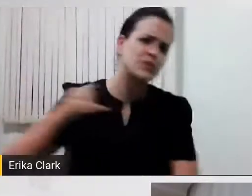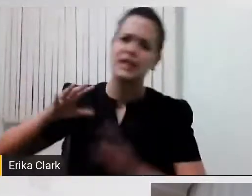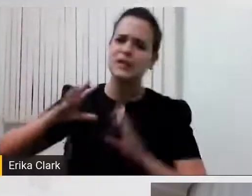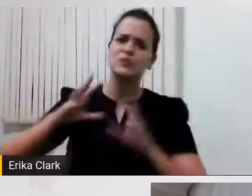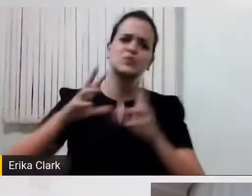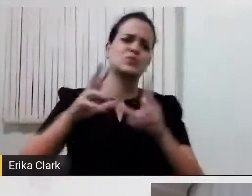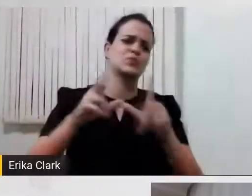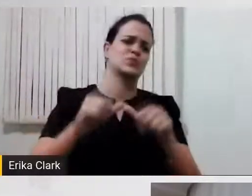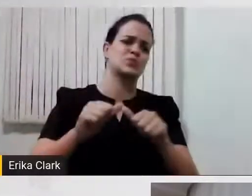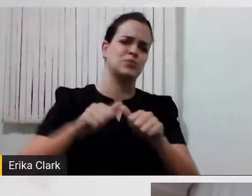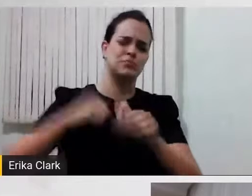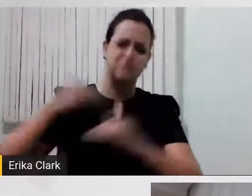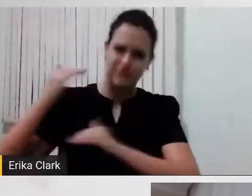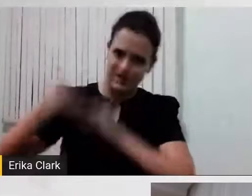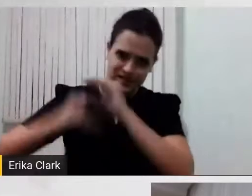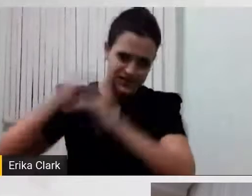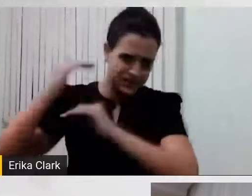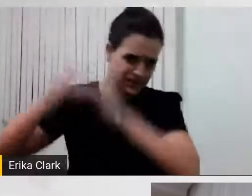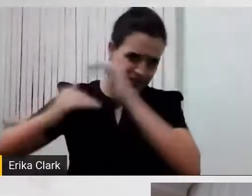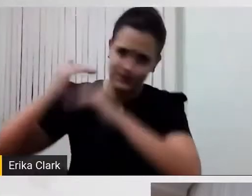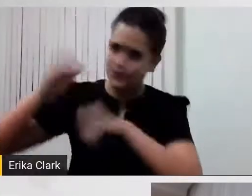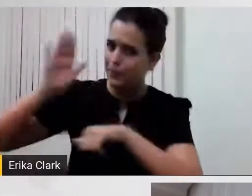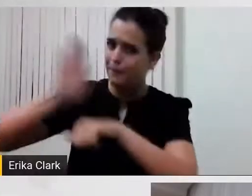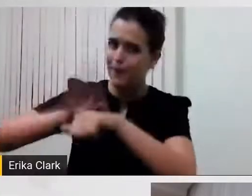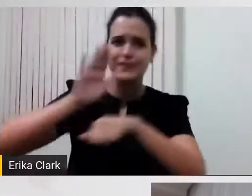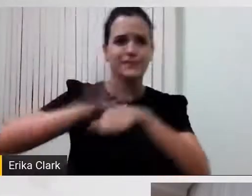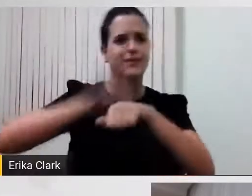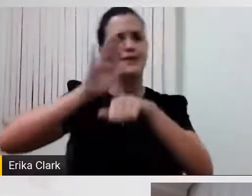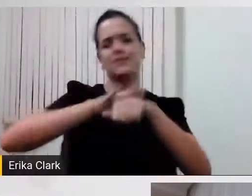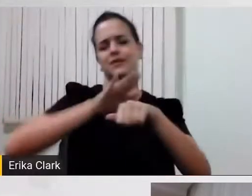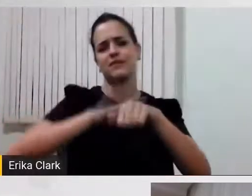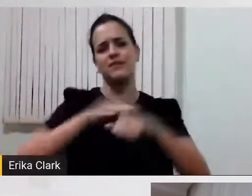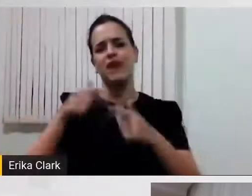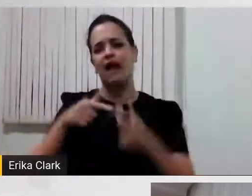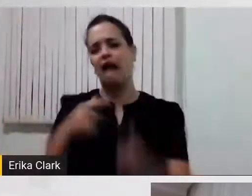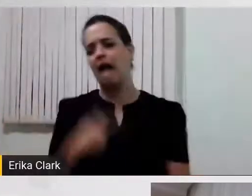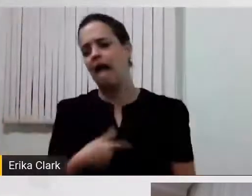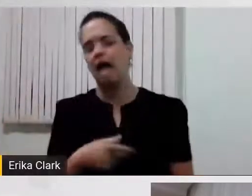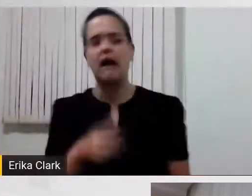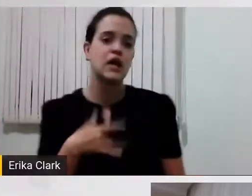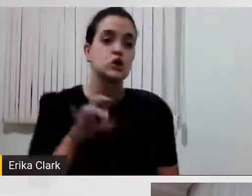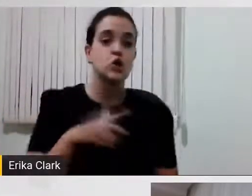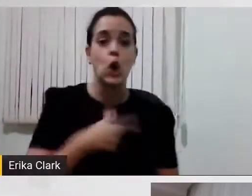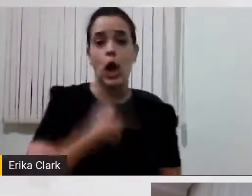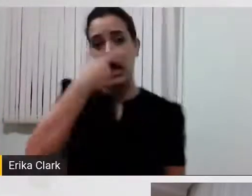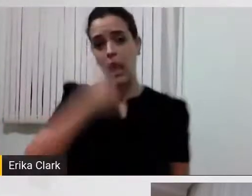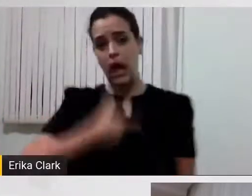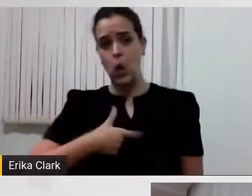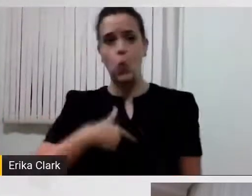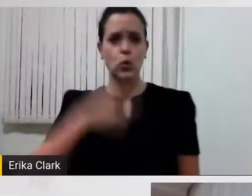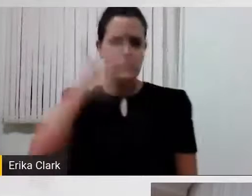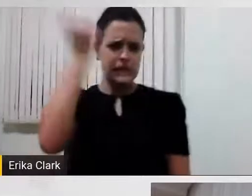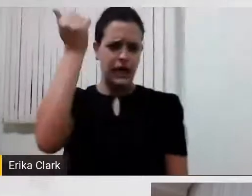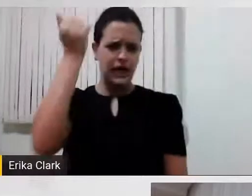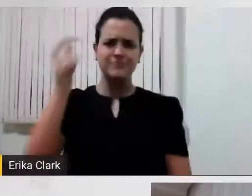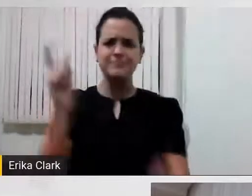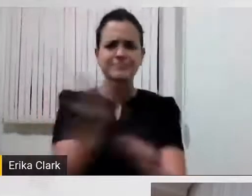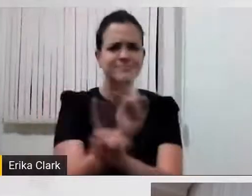desenvolver e não chegar ao ponto de dizer, não, somente eu é que sei. Todos nós temos um determinado